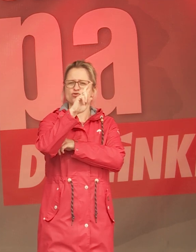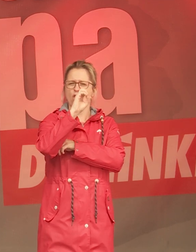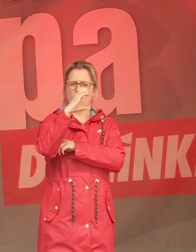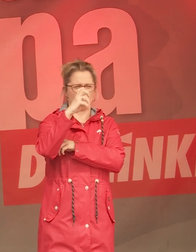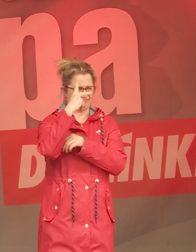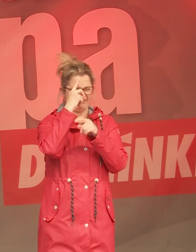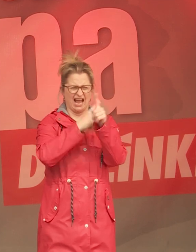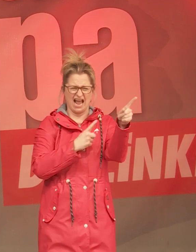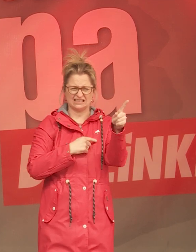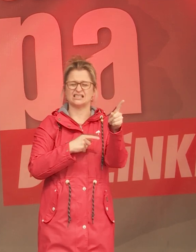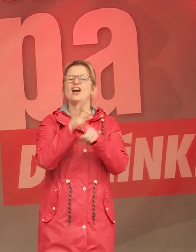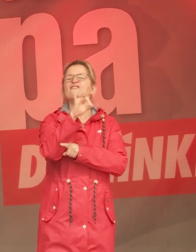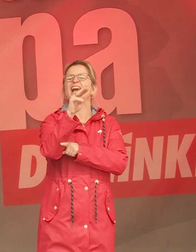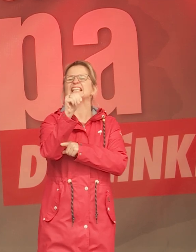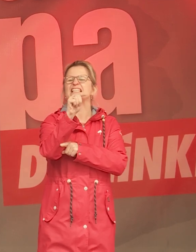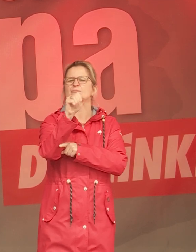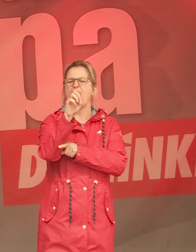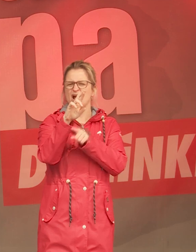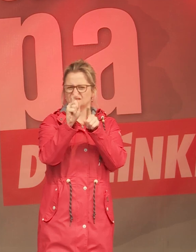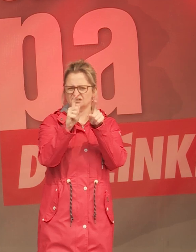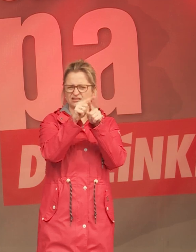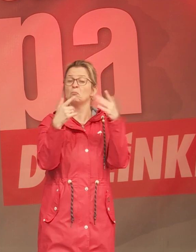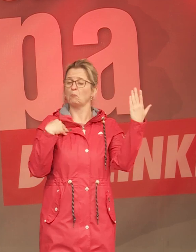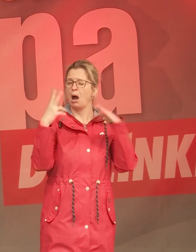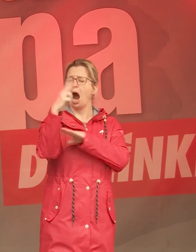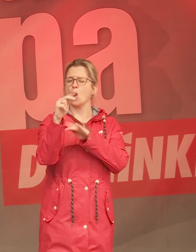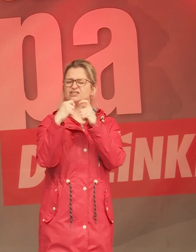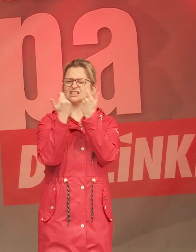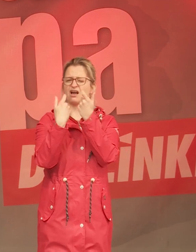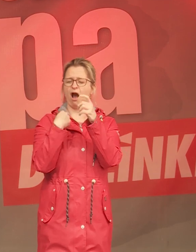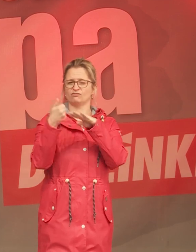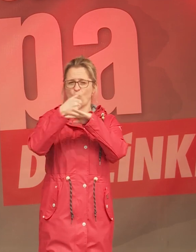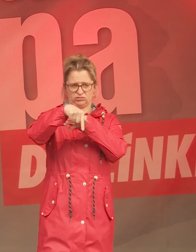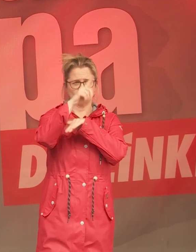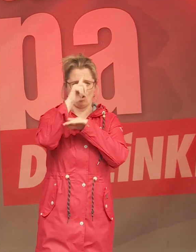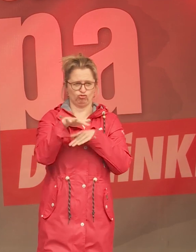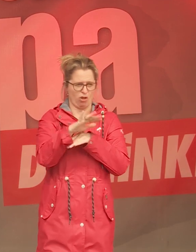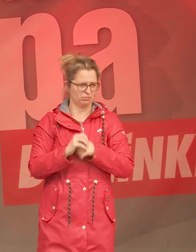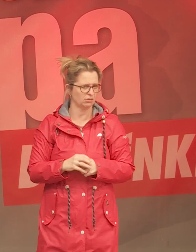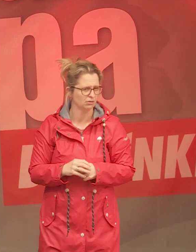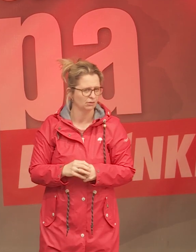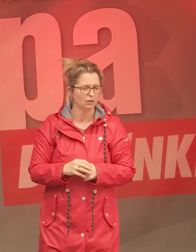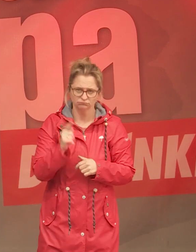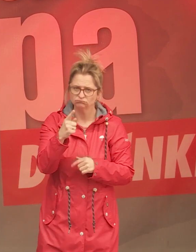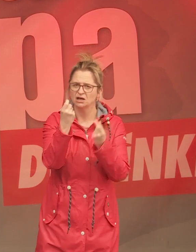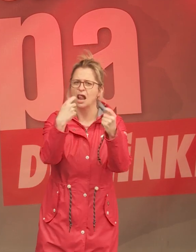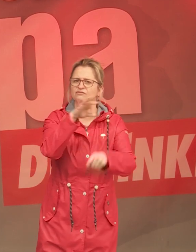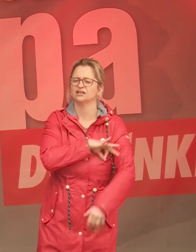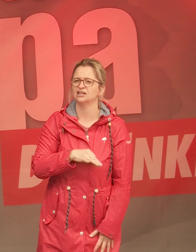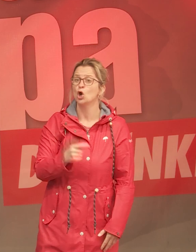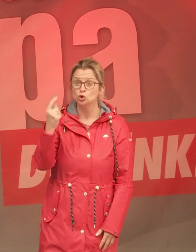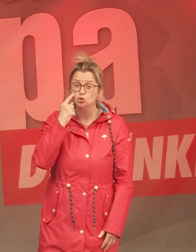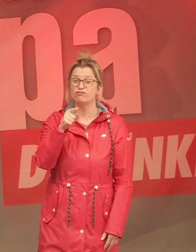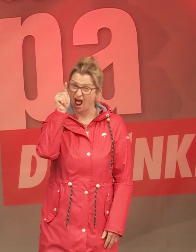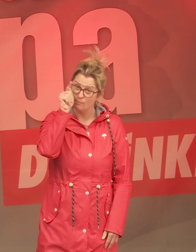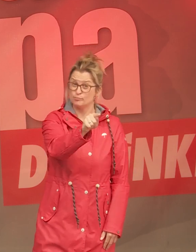klar. Friedrich Merz, Aufsichtsratsvorsitzender in Deutschland von BlackRock. Und zufälligerweise, zufälligerweise hat